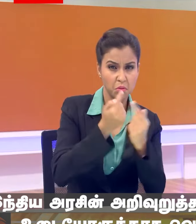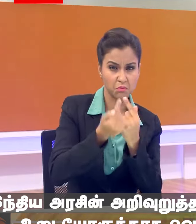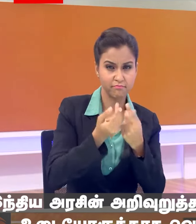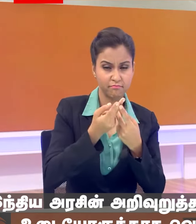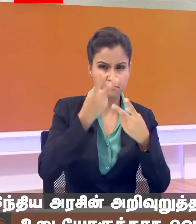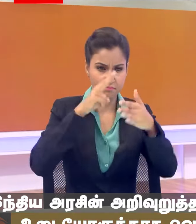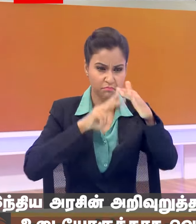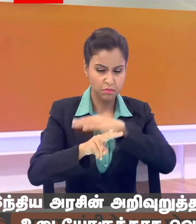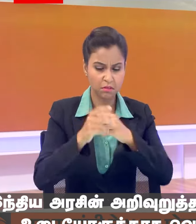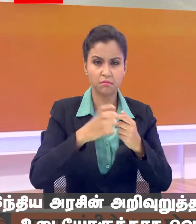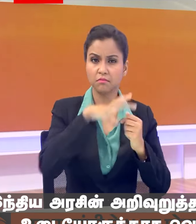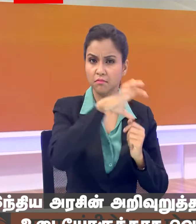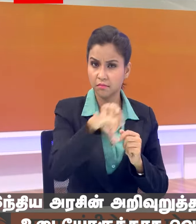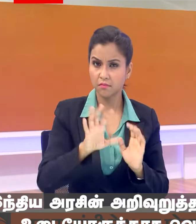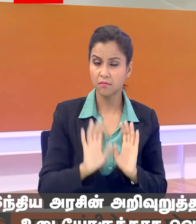हुआ